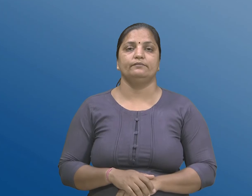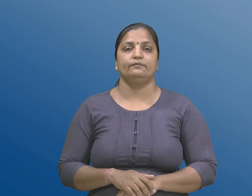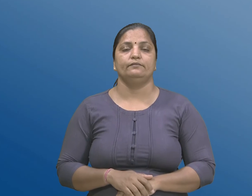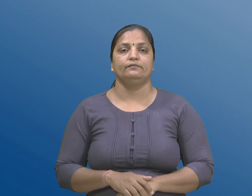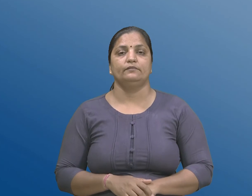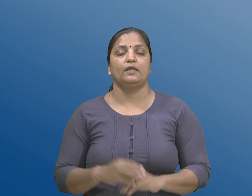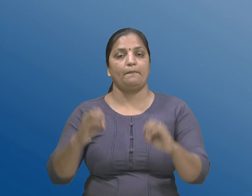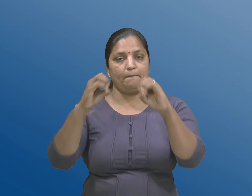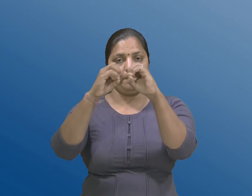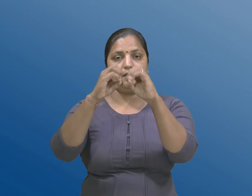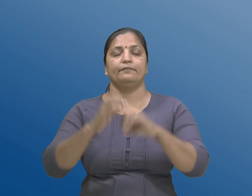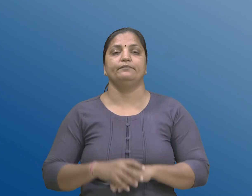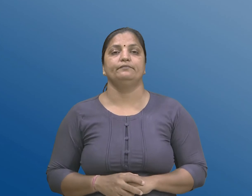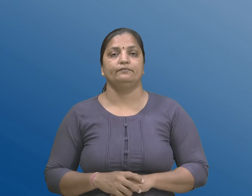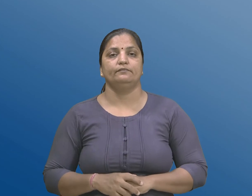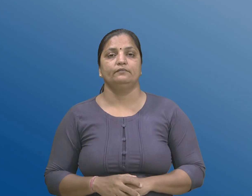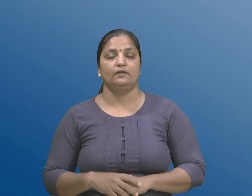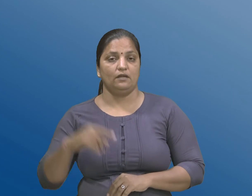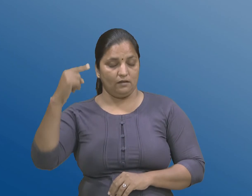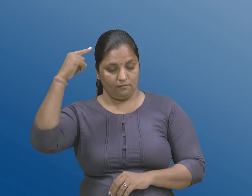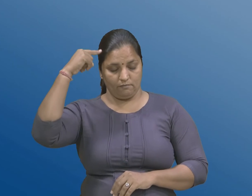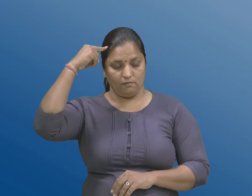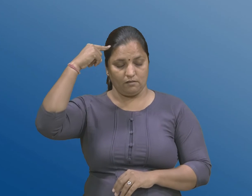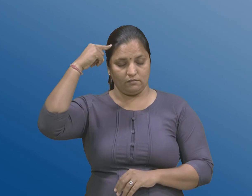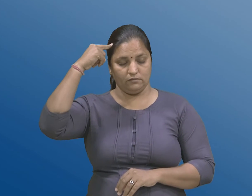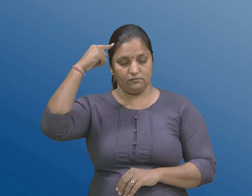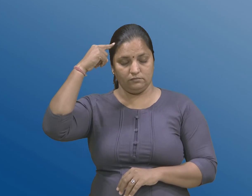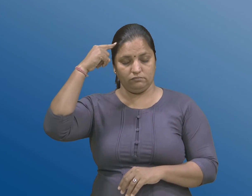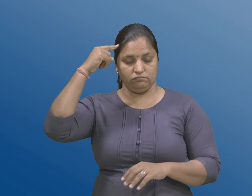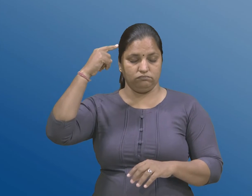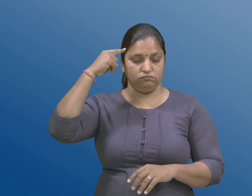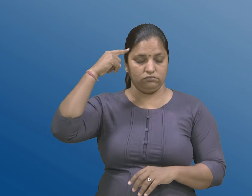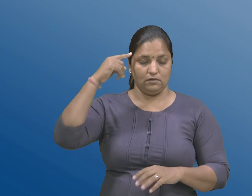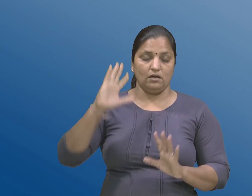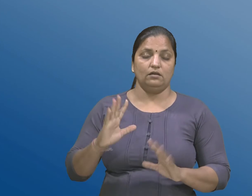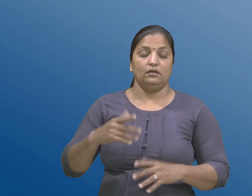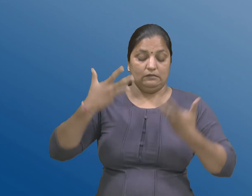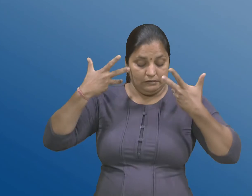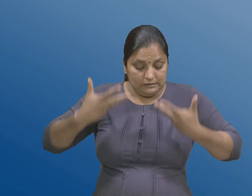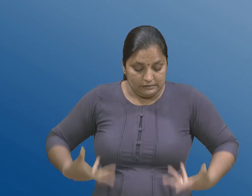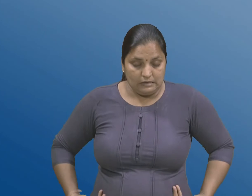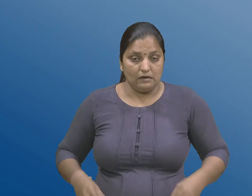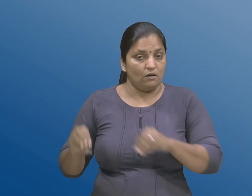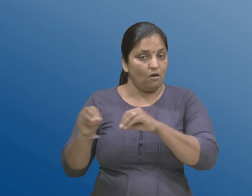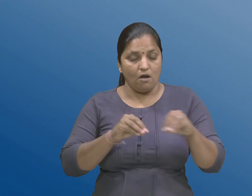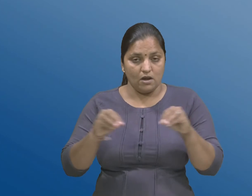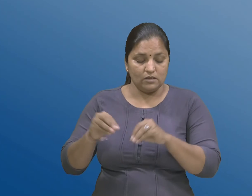बी, मगजनो लक्वो एटले के शरीरना हलन्चलन अने स्नायू ना